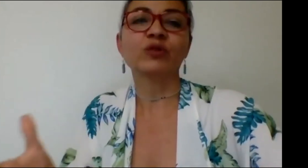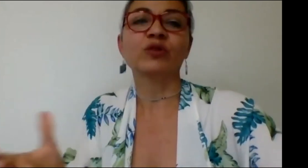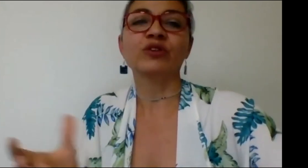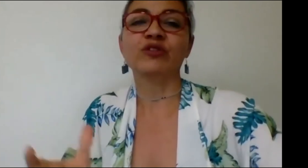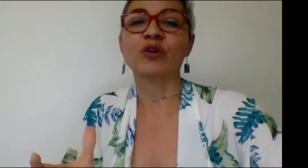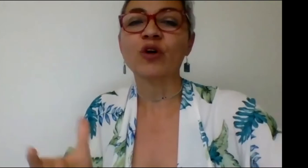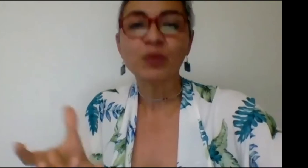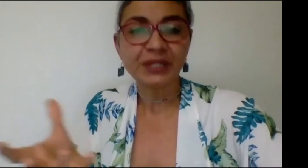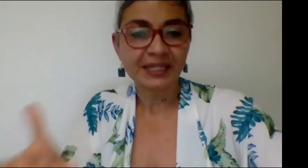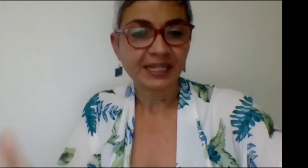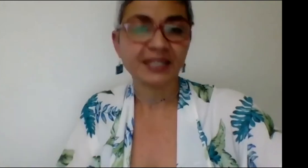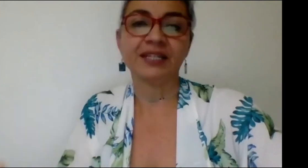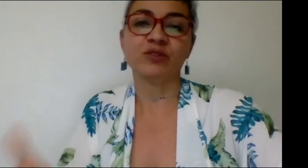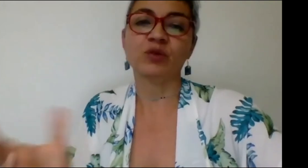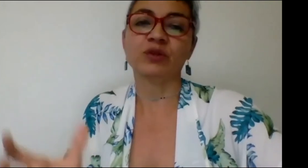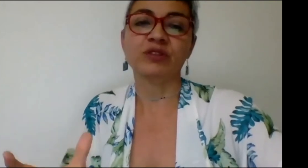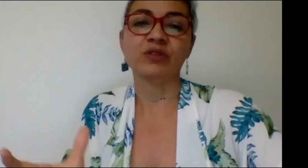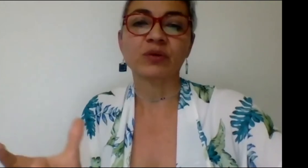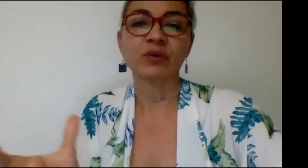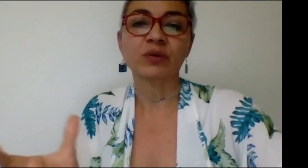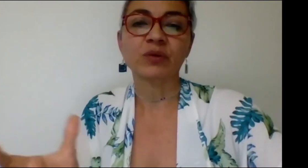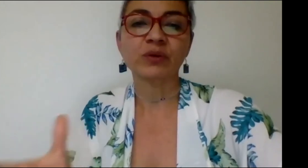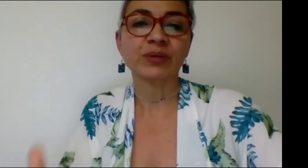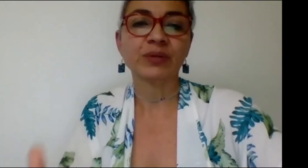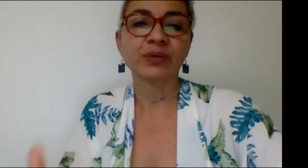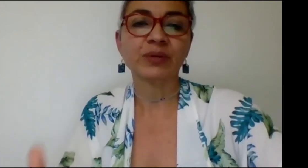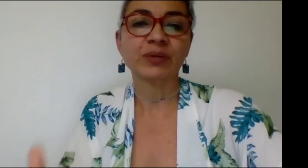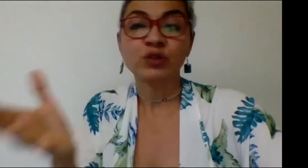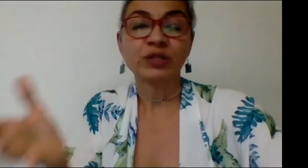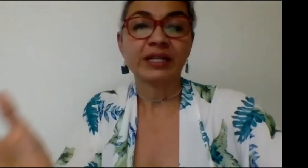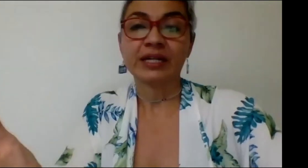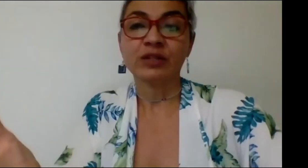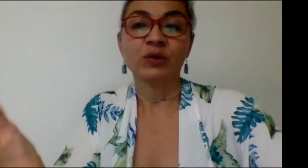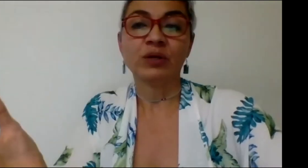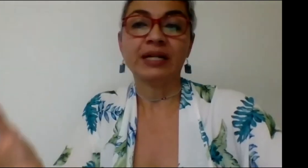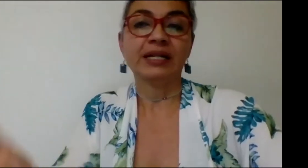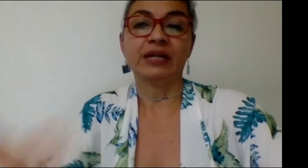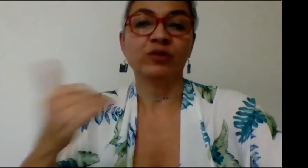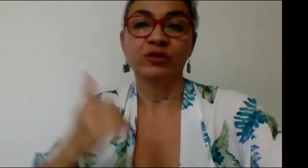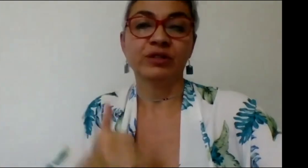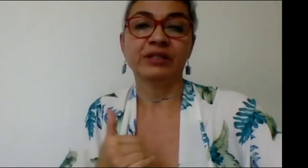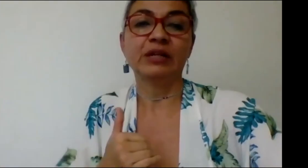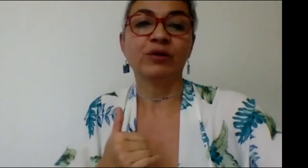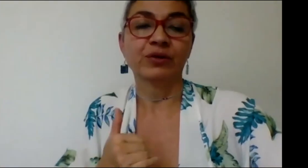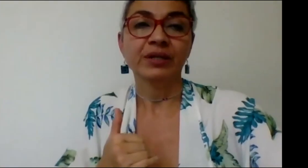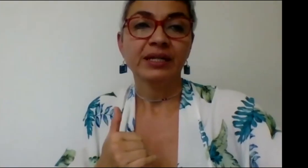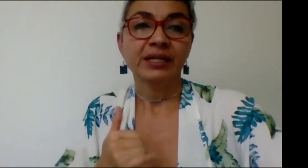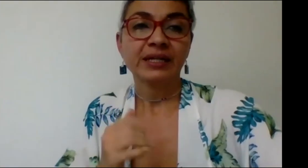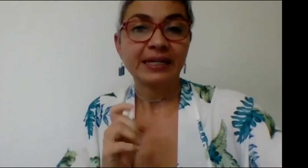sordo en su condición comunitaria en su condición cultural en su condición de ser un ciudadano al lado del otro